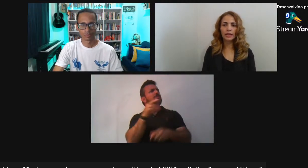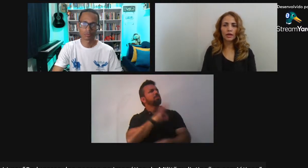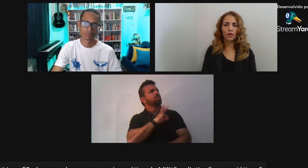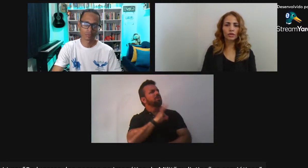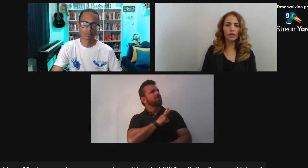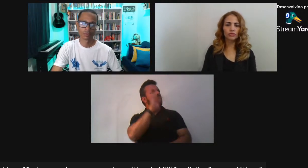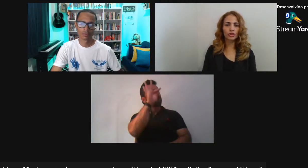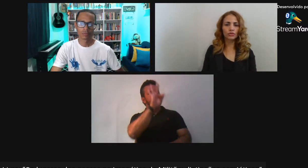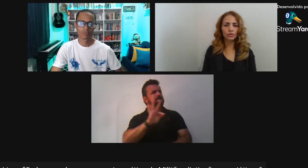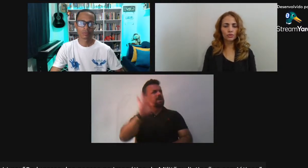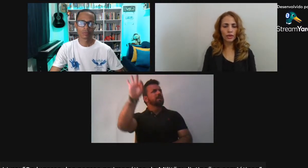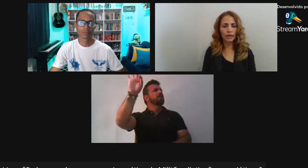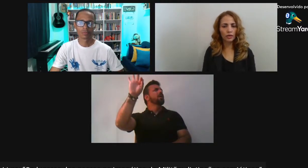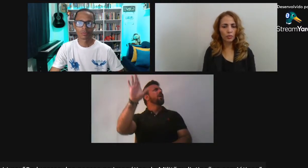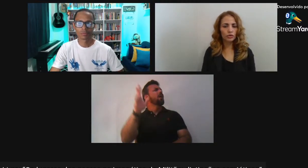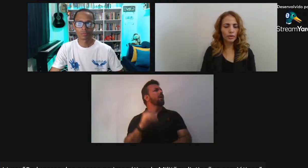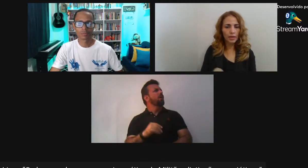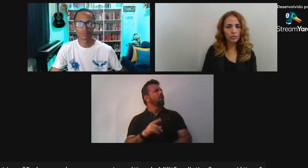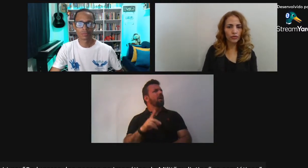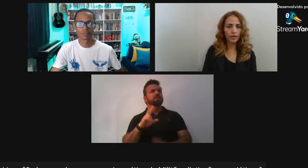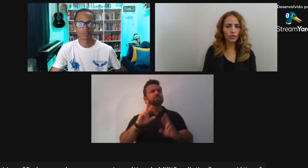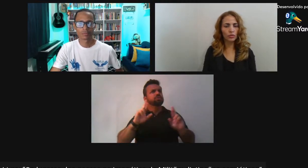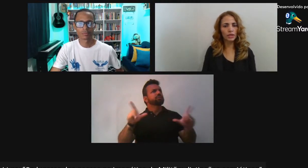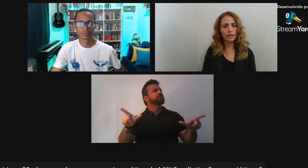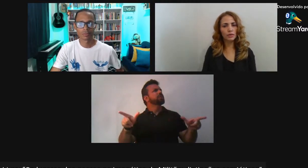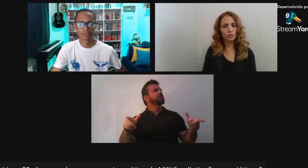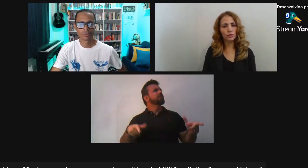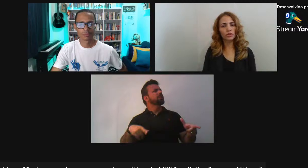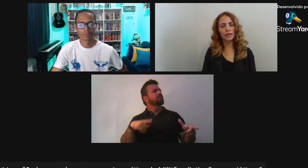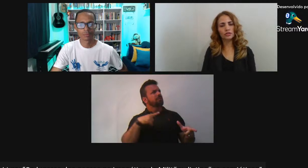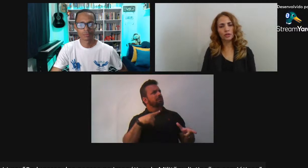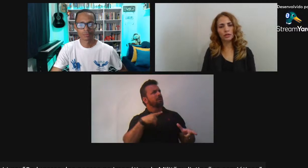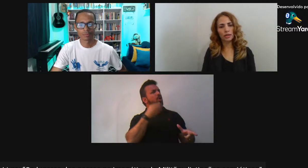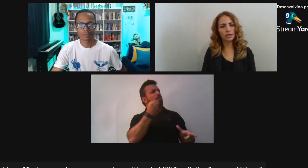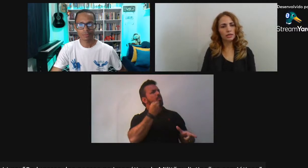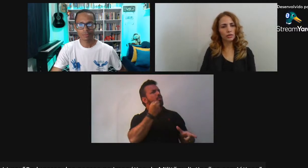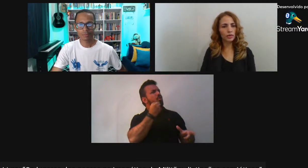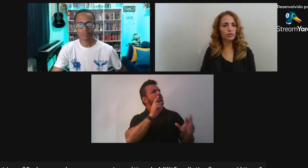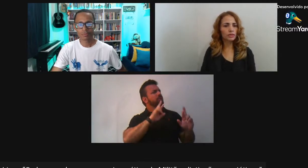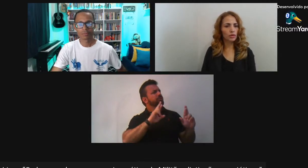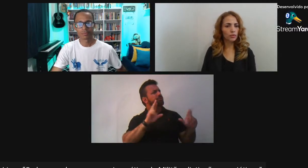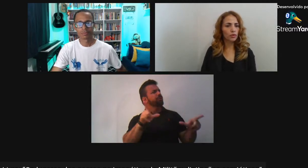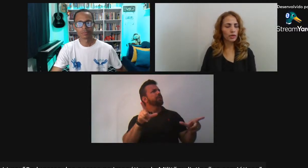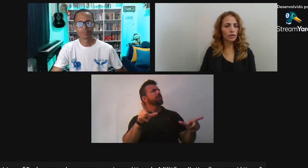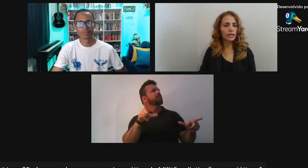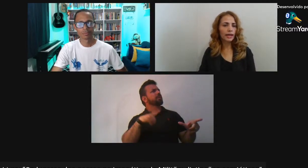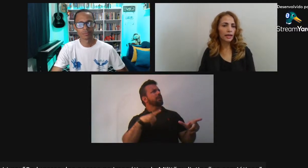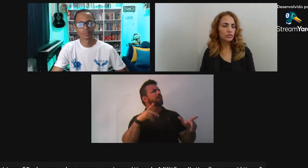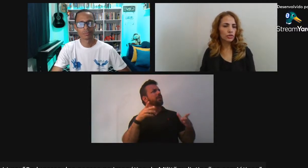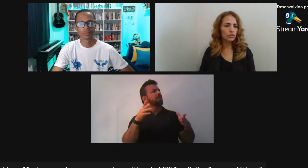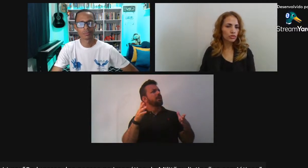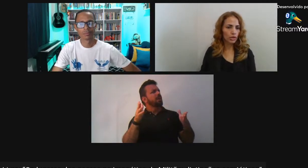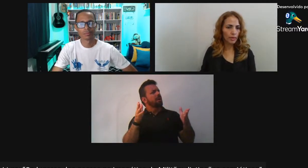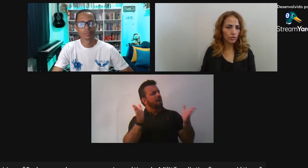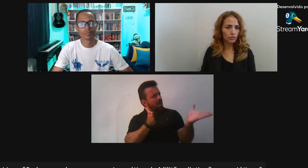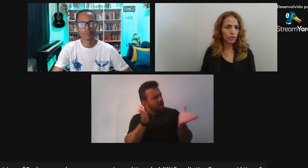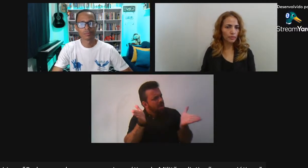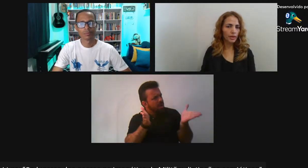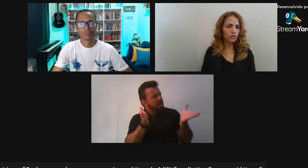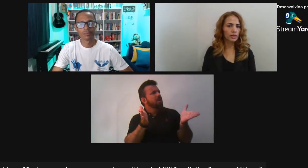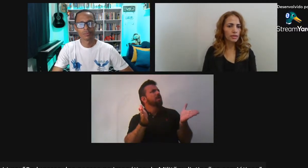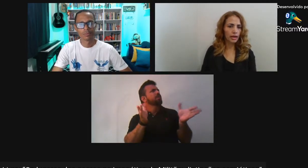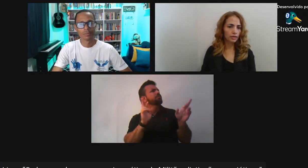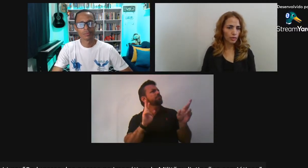Ou tenham tido Mesmo vivendo em comunidades Mas oportunidade de ter acesso A uma educação um pouco melhor Que dê a eles Condição de ter um trabalho